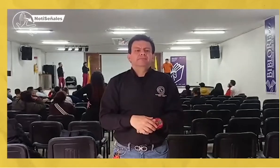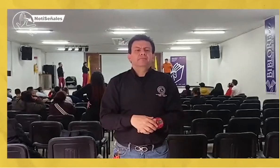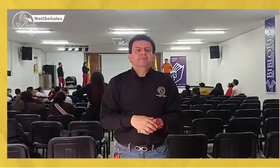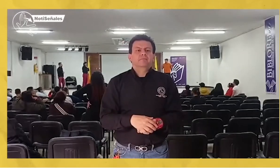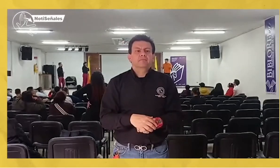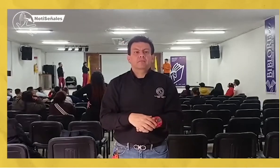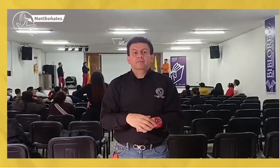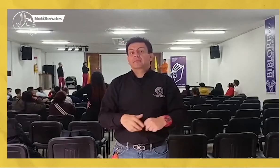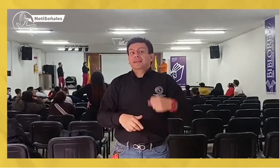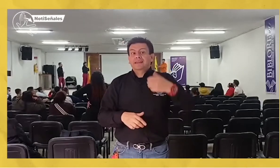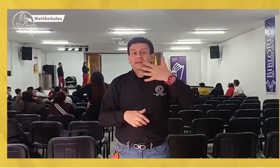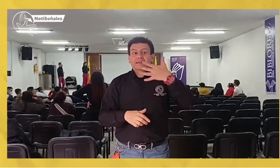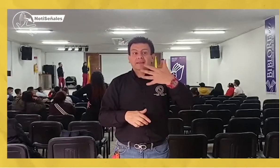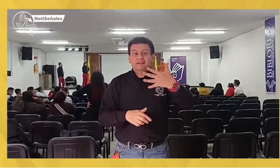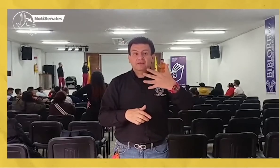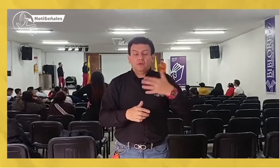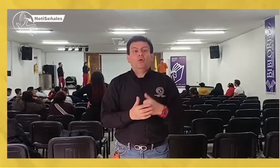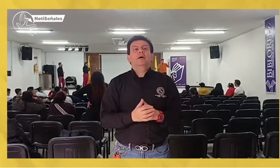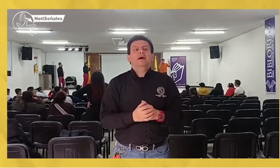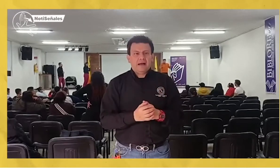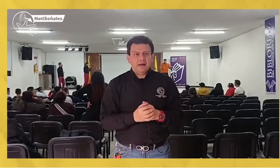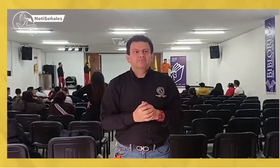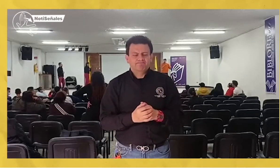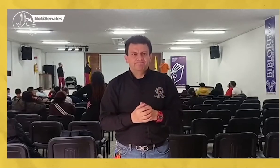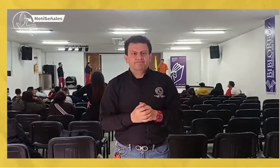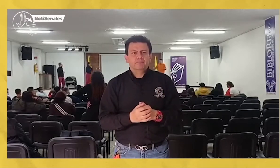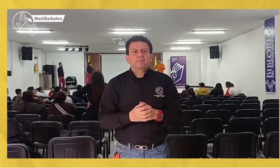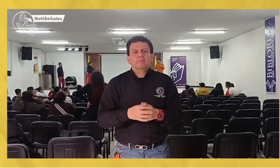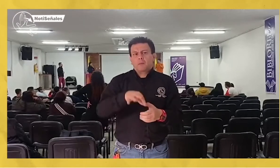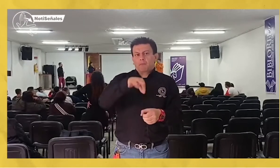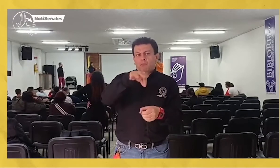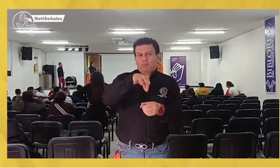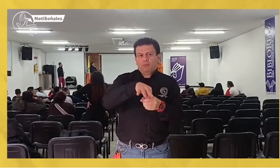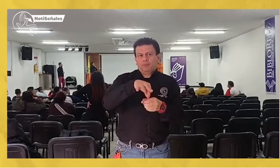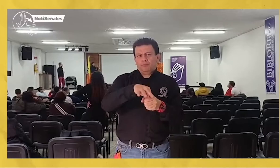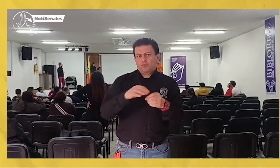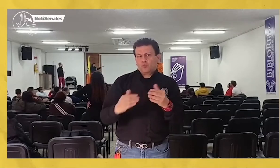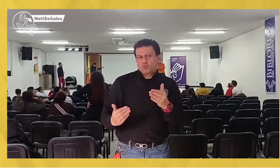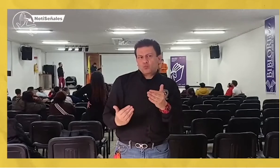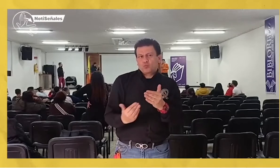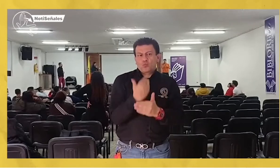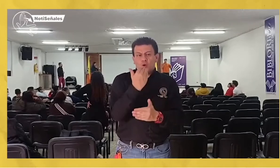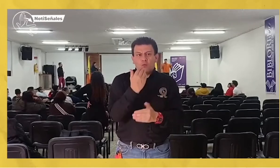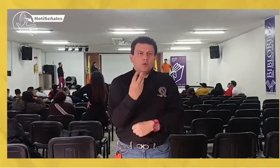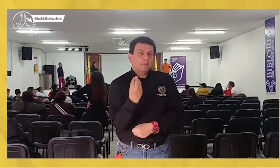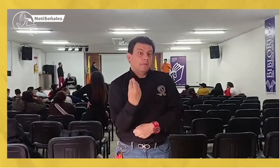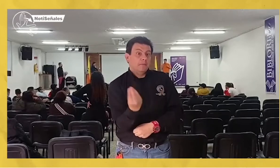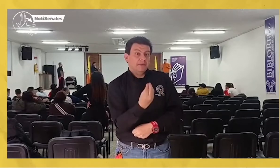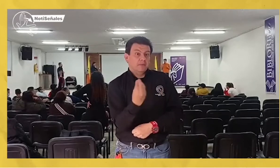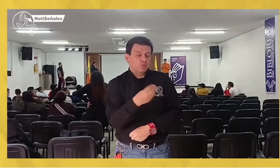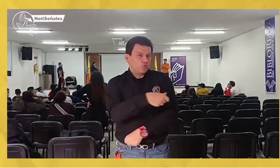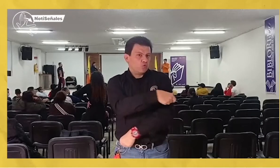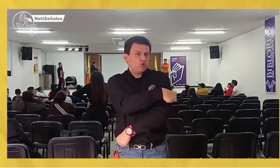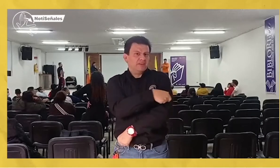financiero. En el quinto punto tendremos la votación de dos